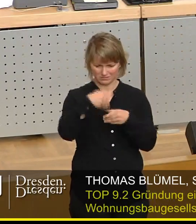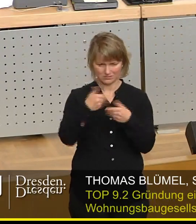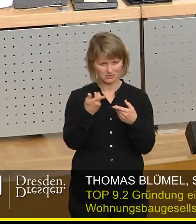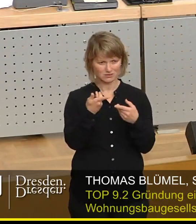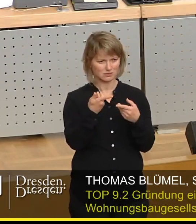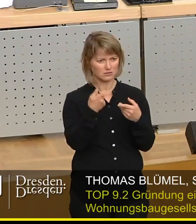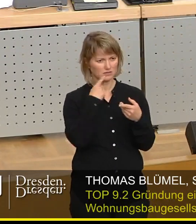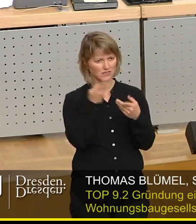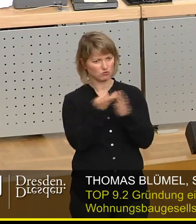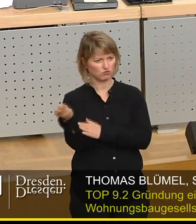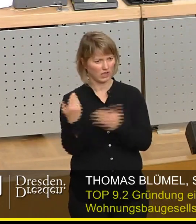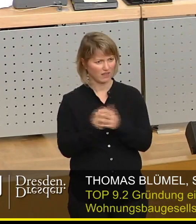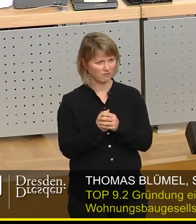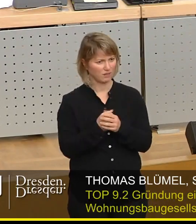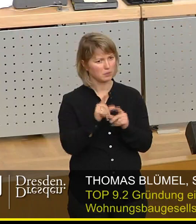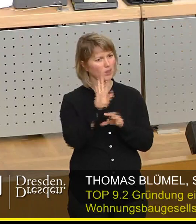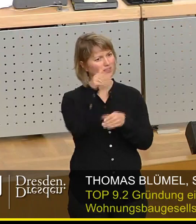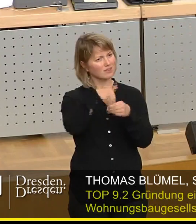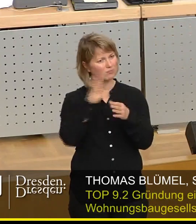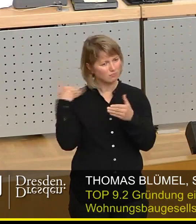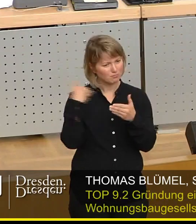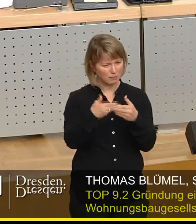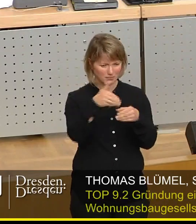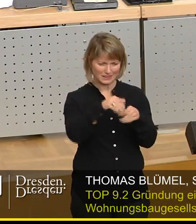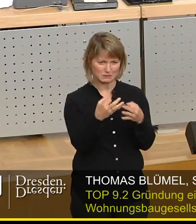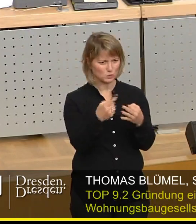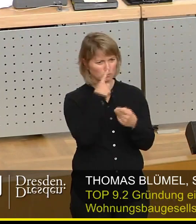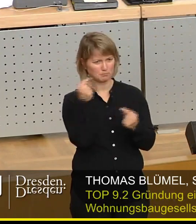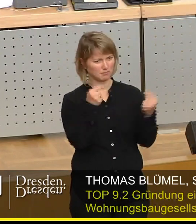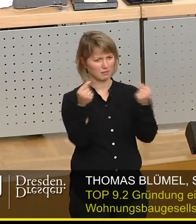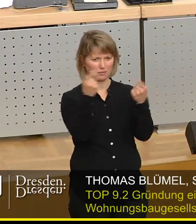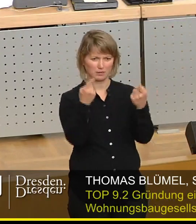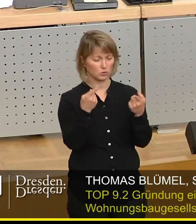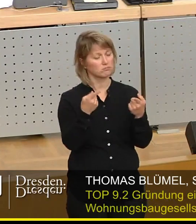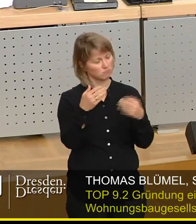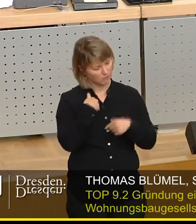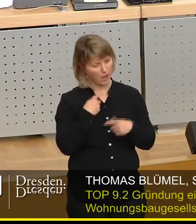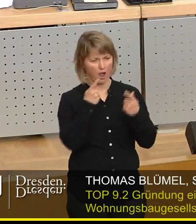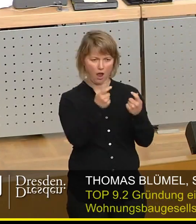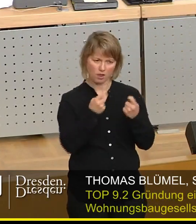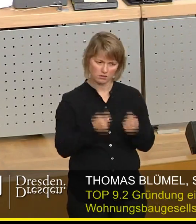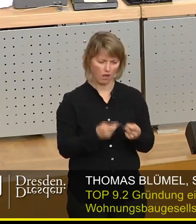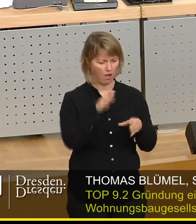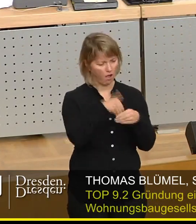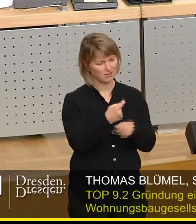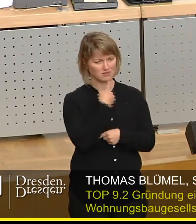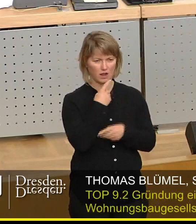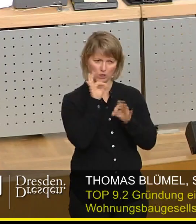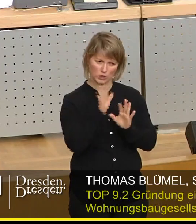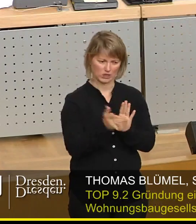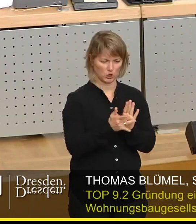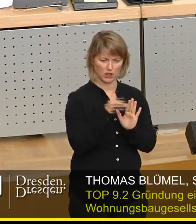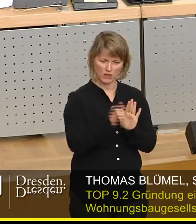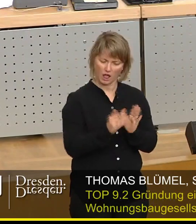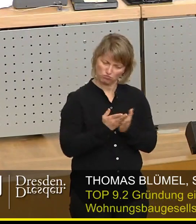Es hat mit der Sache nichts zu tun und deswegen werden wir unseren sachlich begründeten Antrag aufrechterhalten und dann werden wir